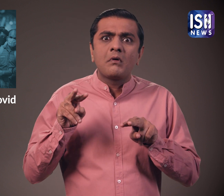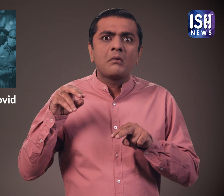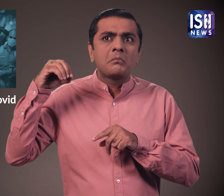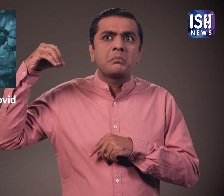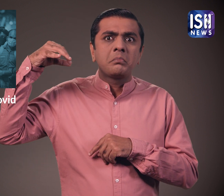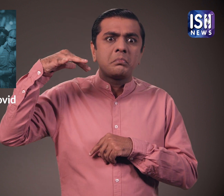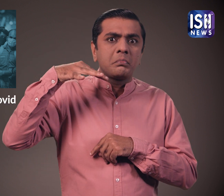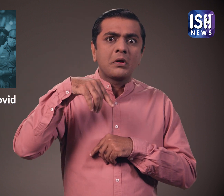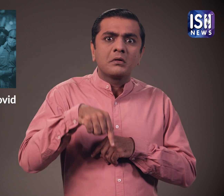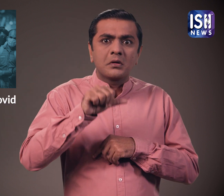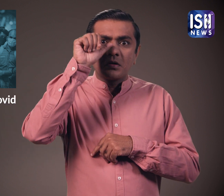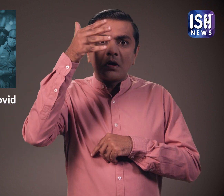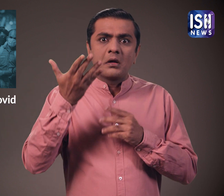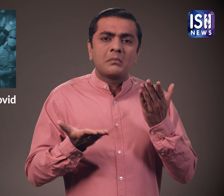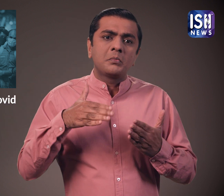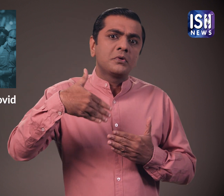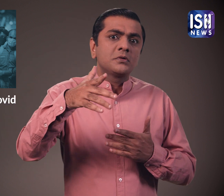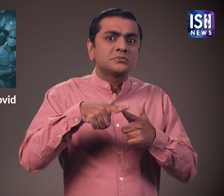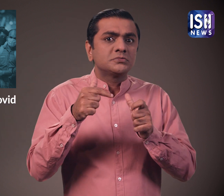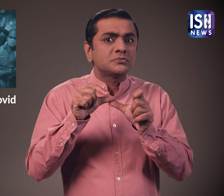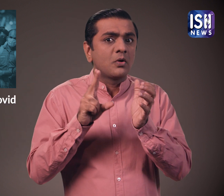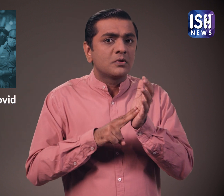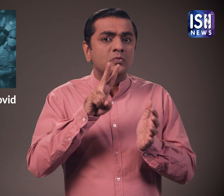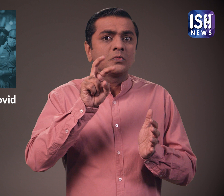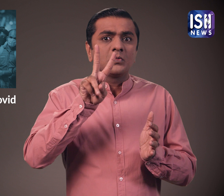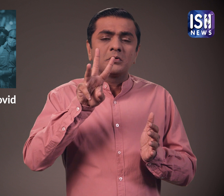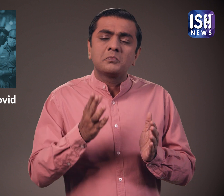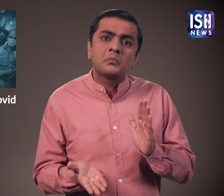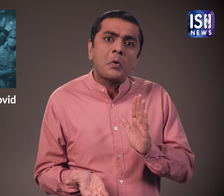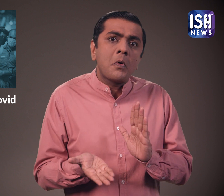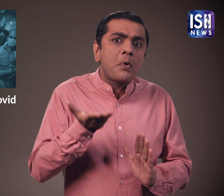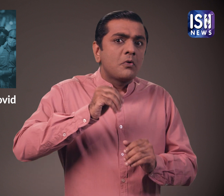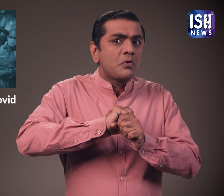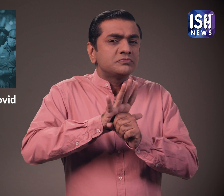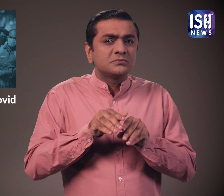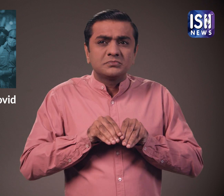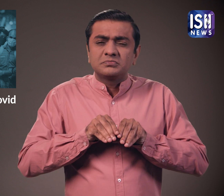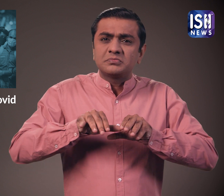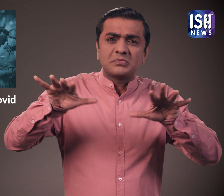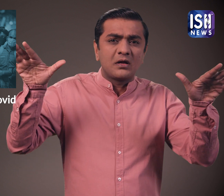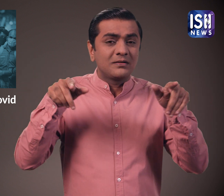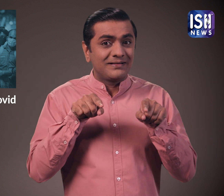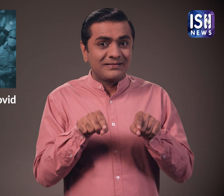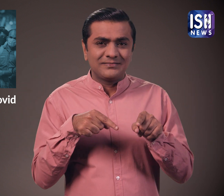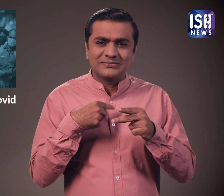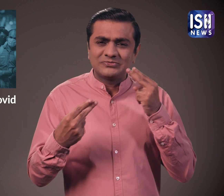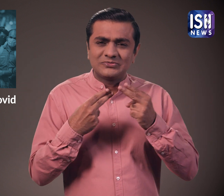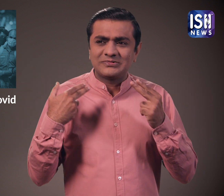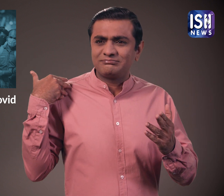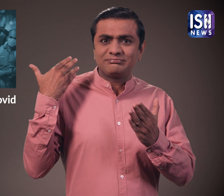कि इससे भारत में जनवरी 2023 में कोविड मामलों में वृद्धी होगी हमने